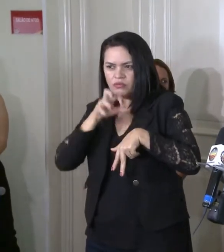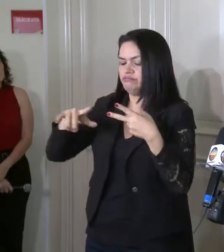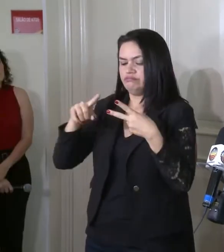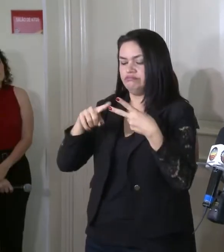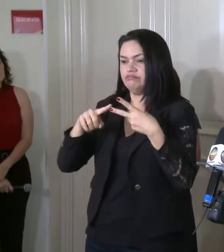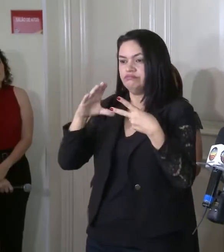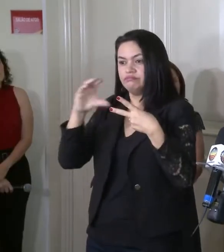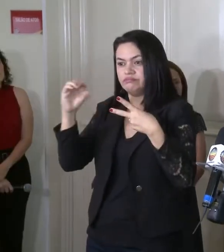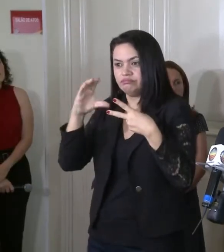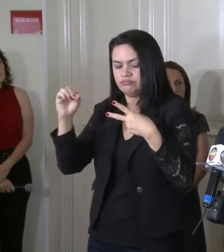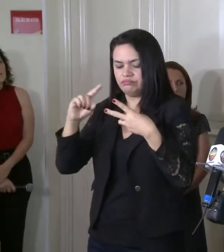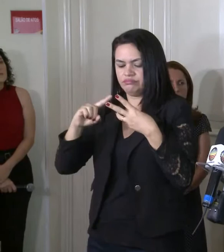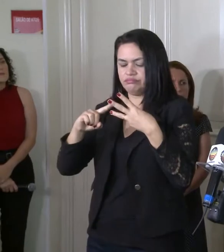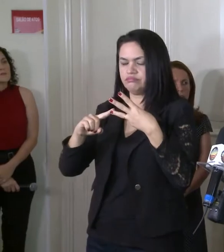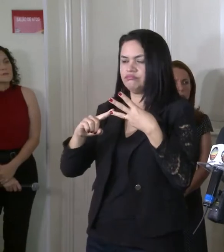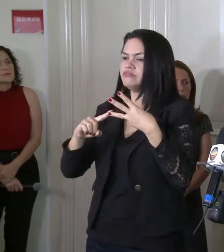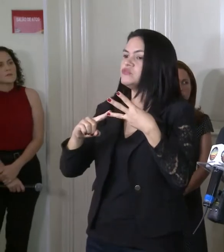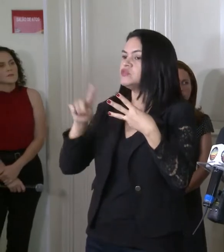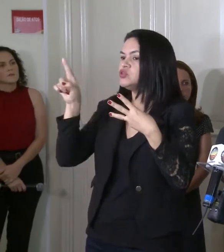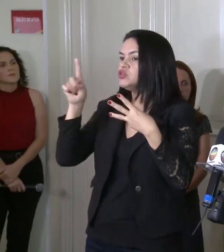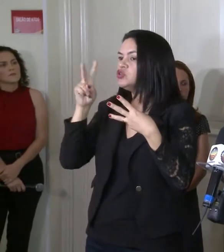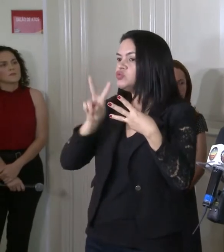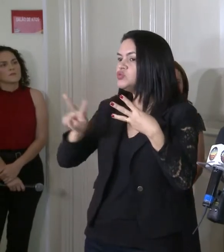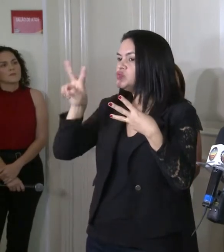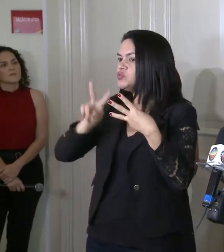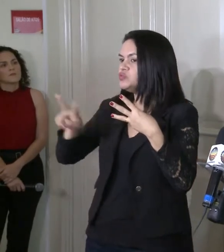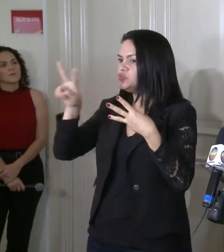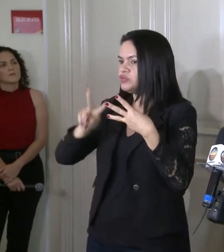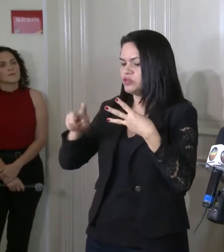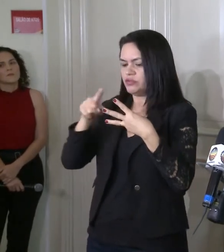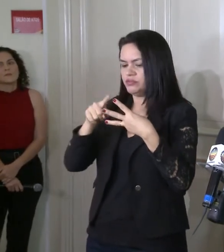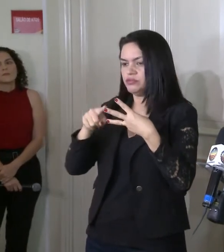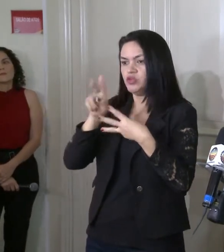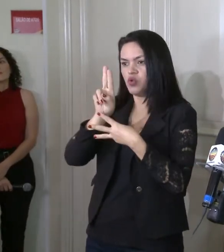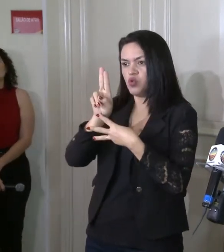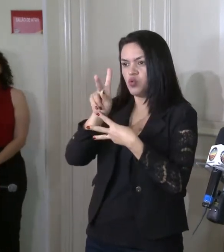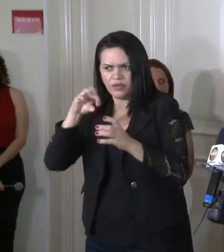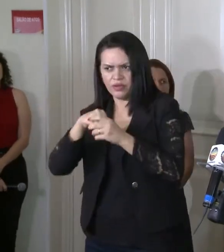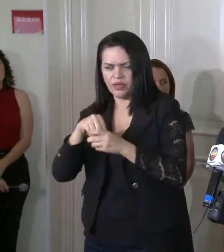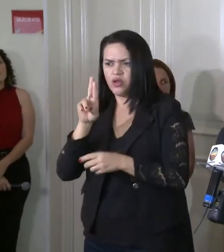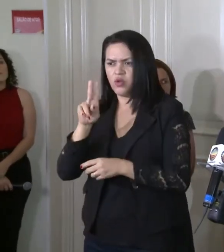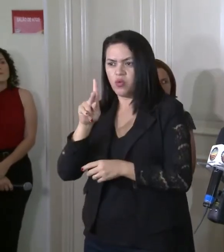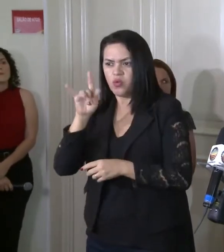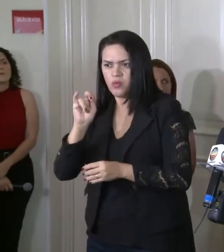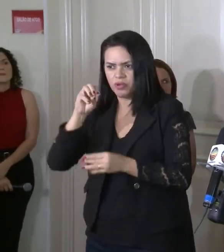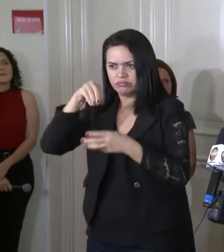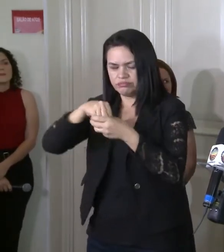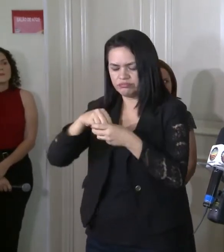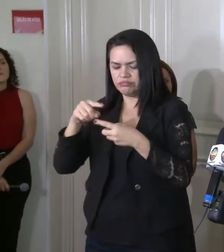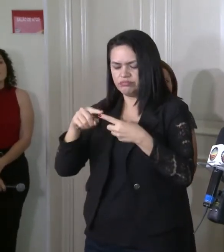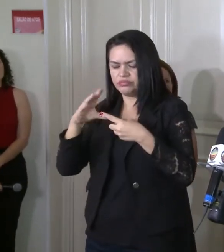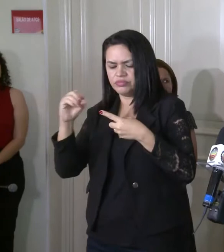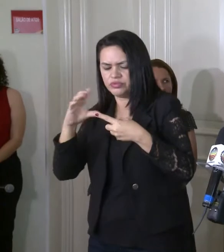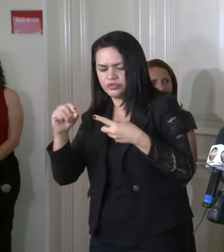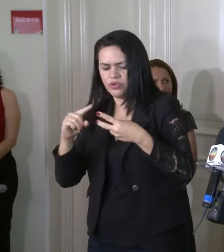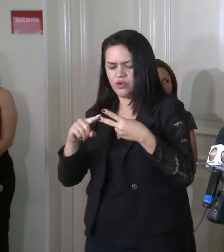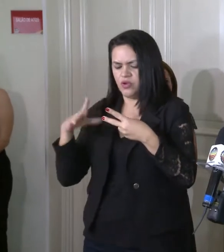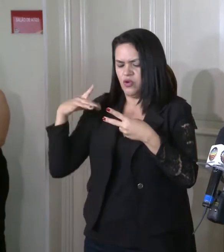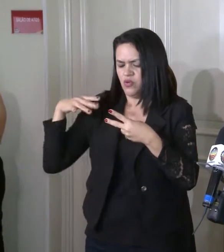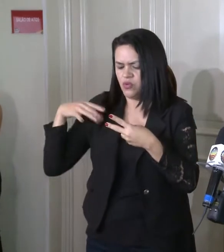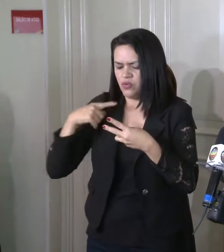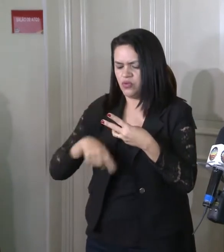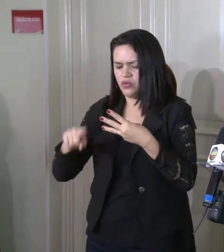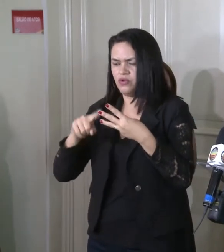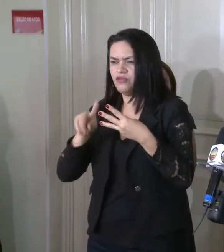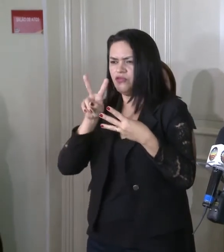graves. Na frente dessas UPAs, a gente vai ter uma estrutura de triagem, que o paciente vai ser triado, e, a partir dali dessa triagem, o paciente vai ser